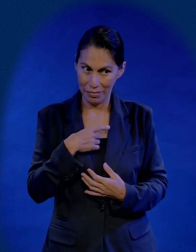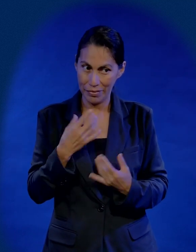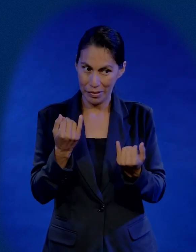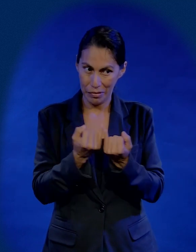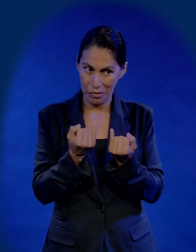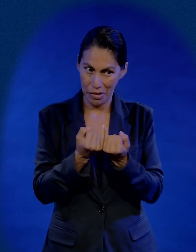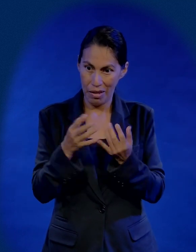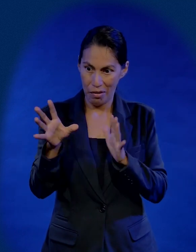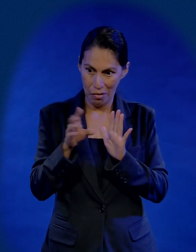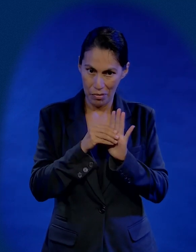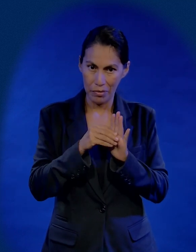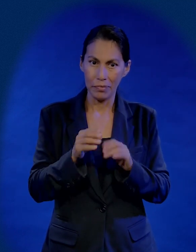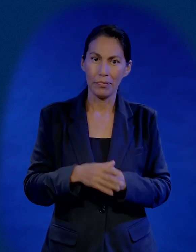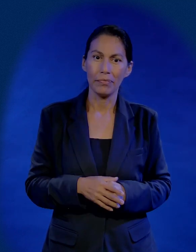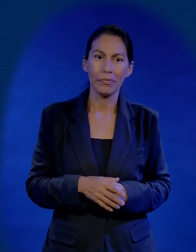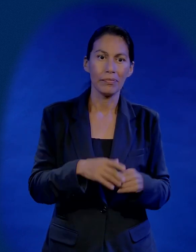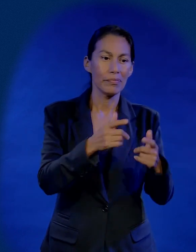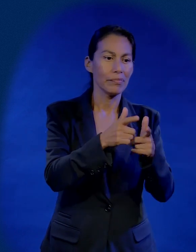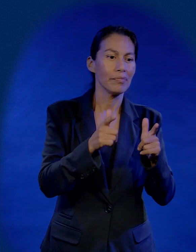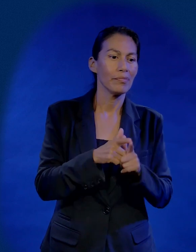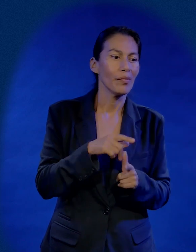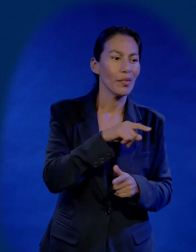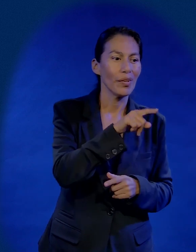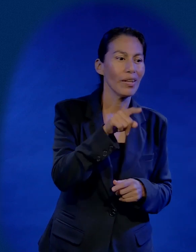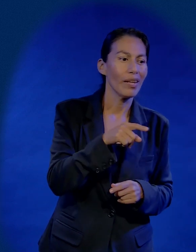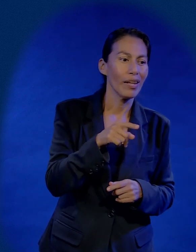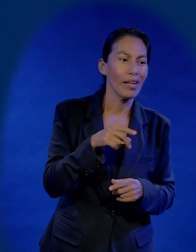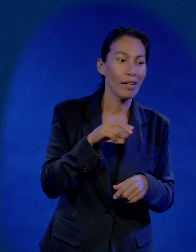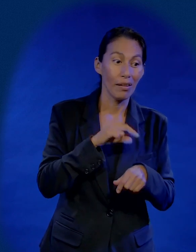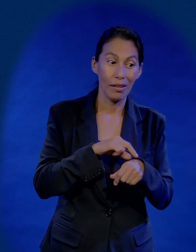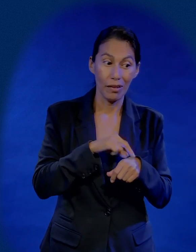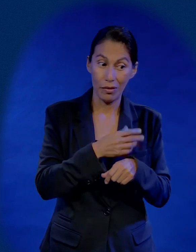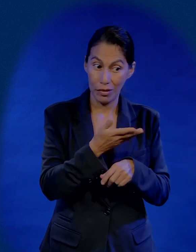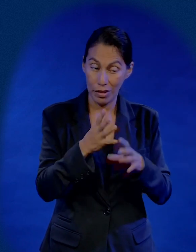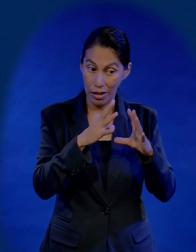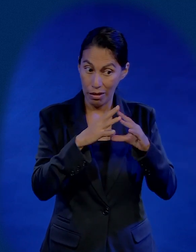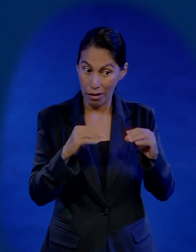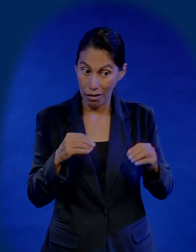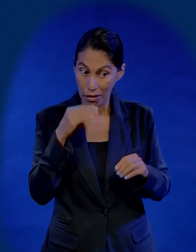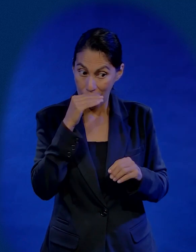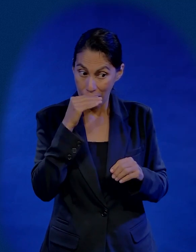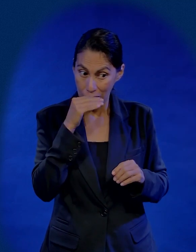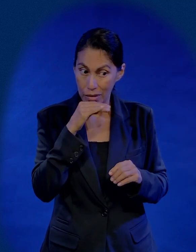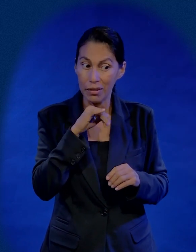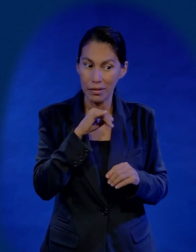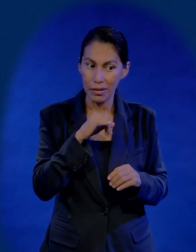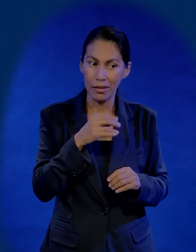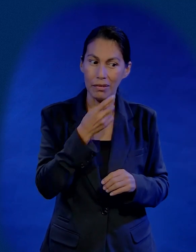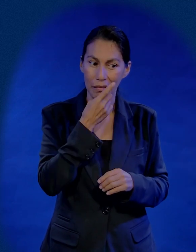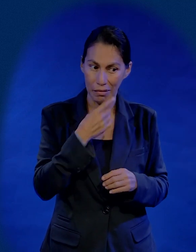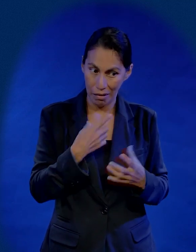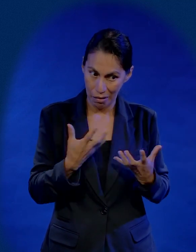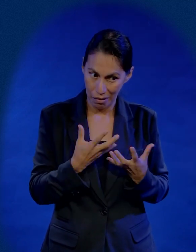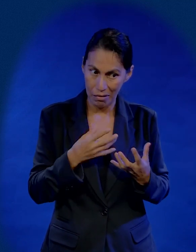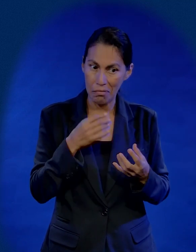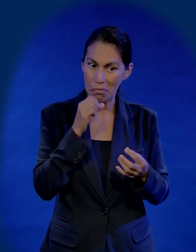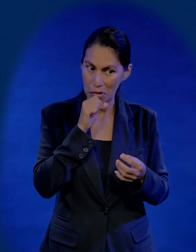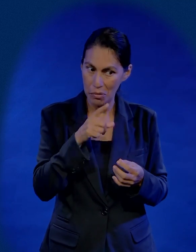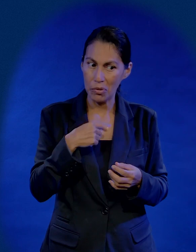Hagan lo que yo digo y lo tendrán. Fue con otro grupo. Ey, ¿no les gustaría tener un médico que lo sana gratis? Sí, hagan lo que yo